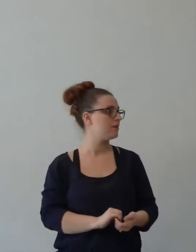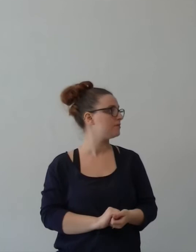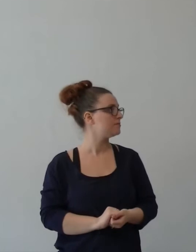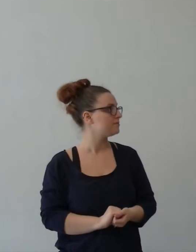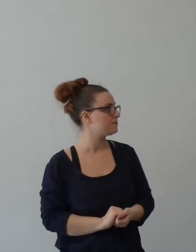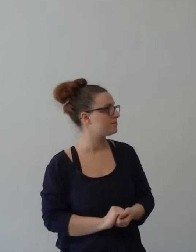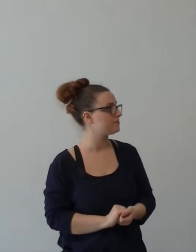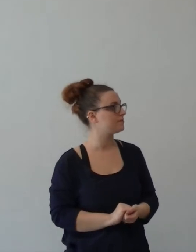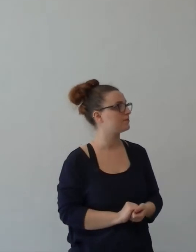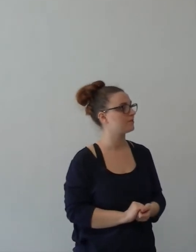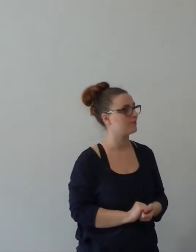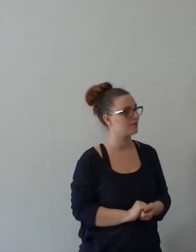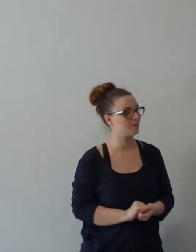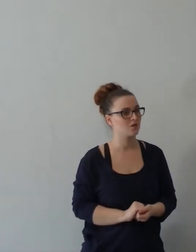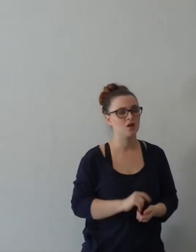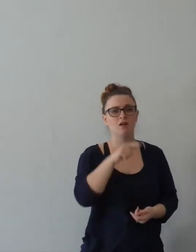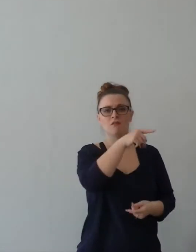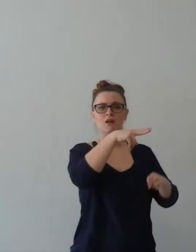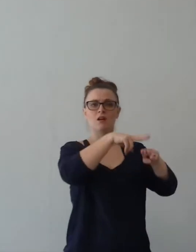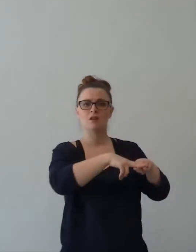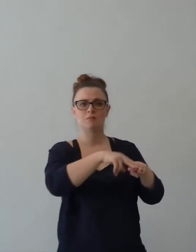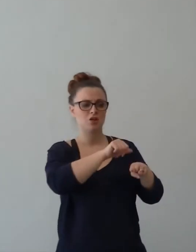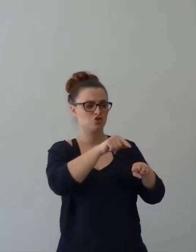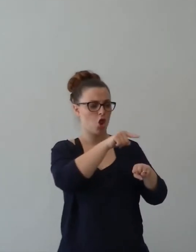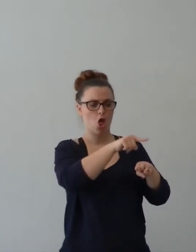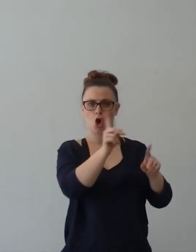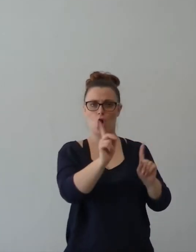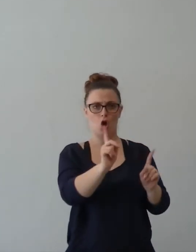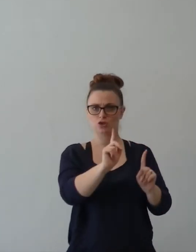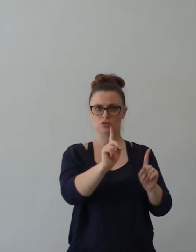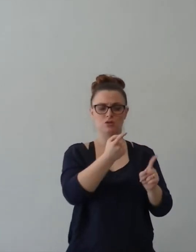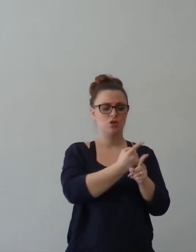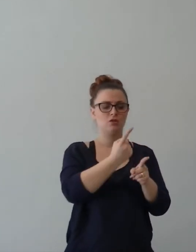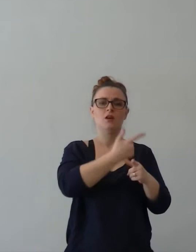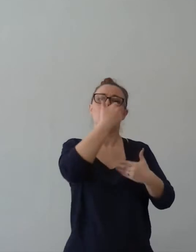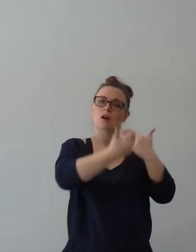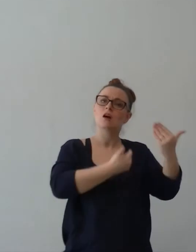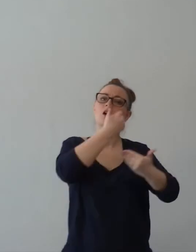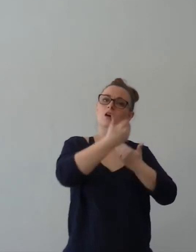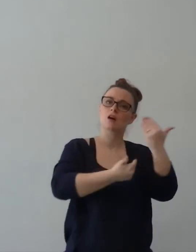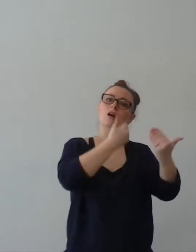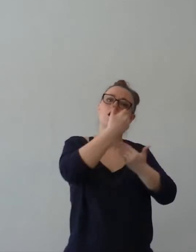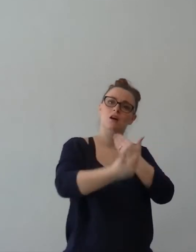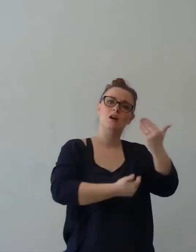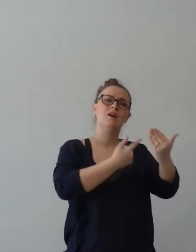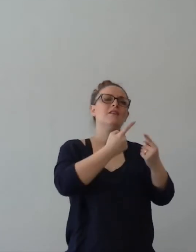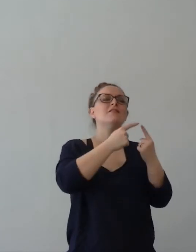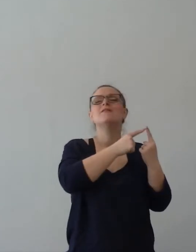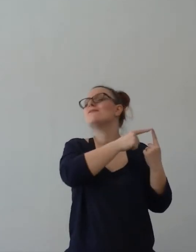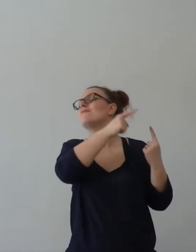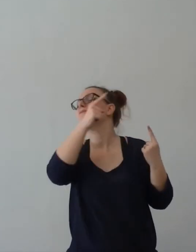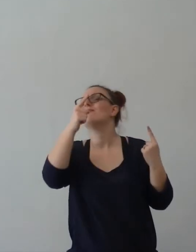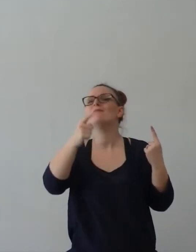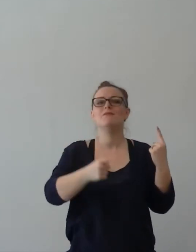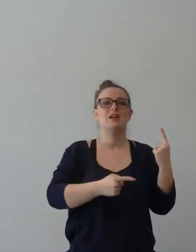Voi non dovete fermarvi lì dove vi ho lasciato lì. Voi dovete continuare a crescere. Guardo, fino a che state qua.